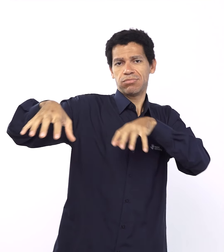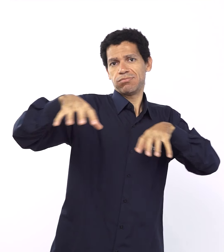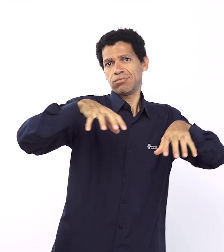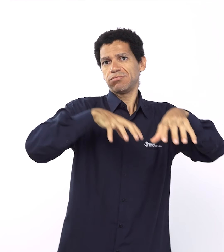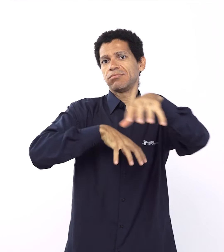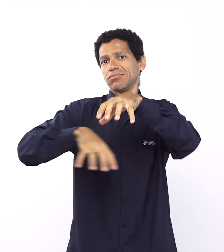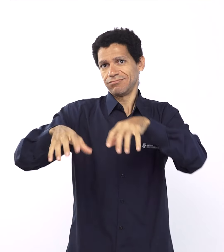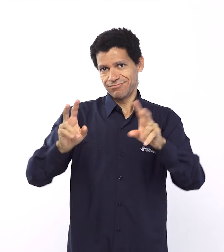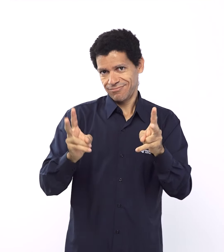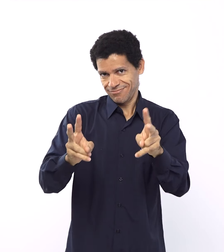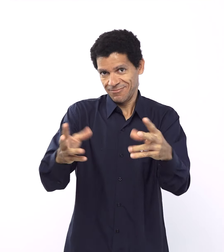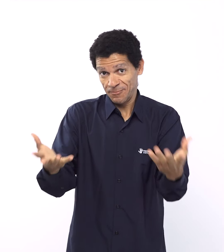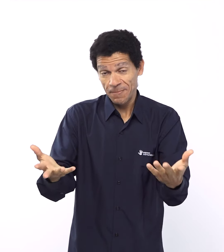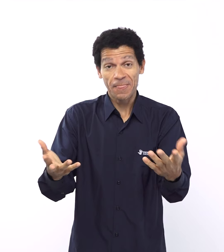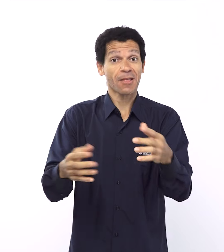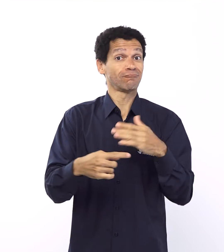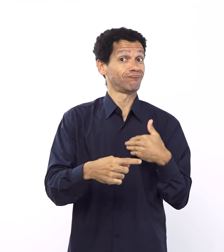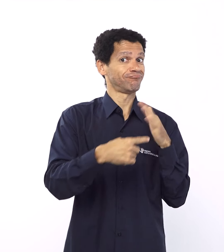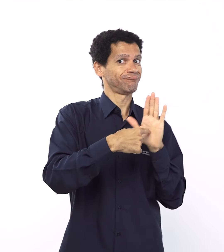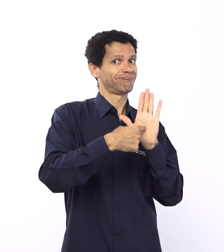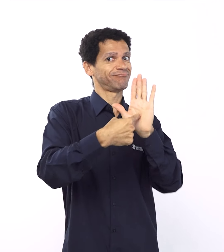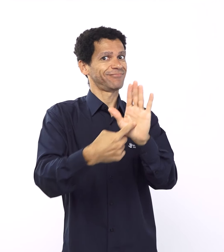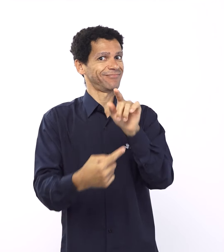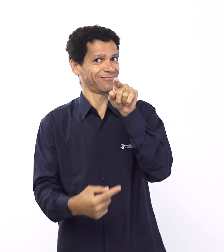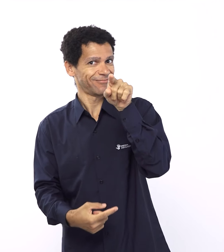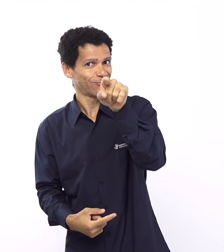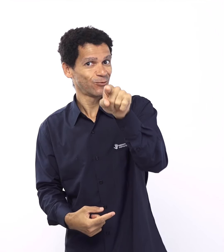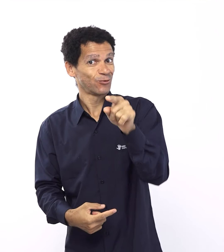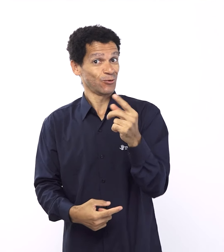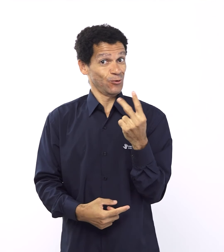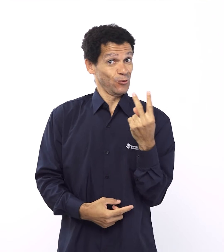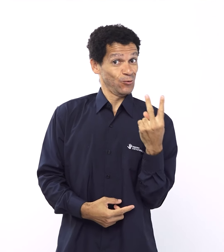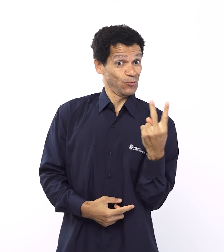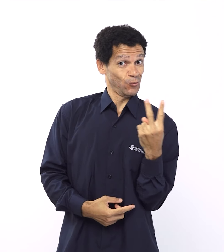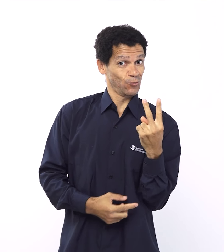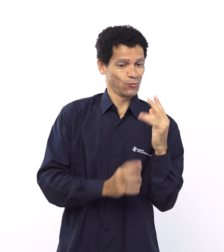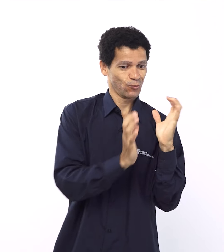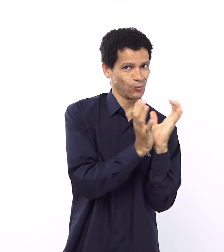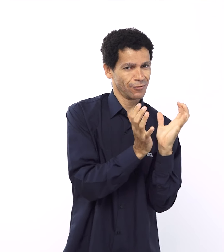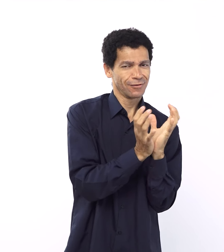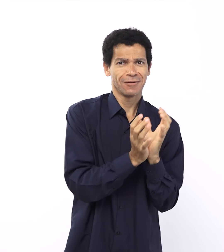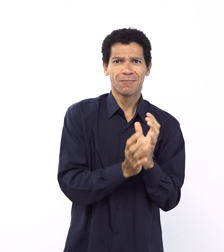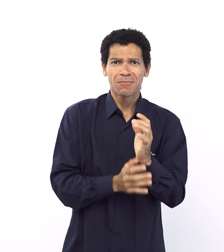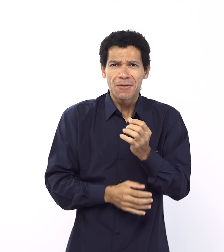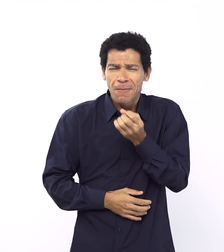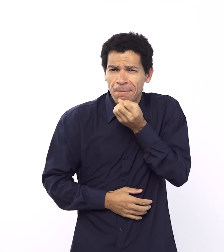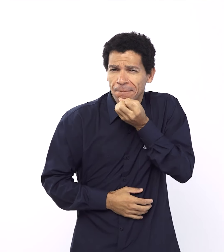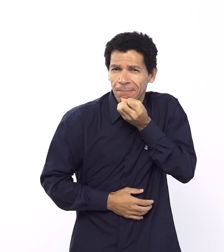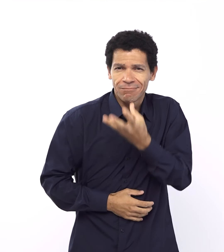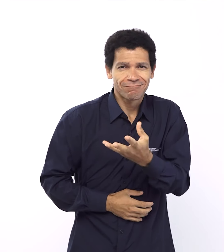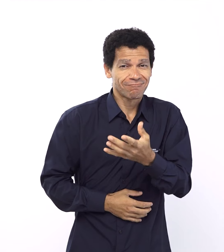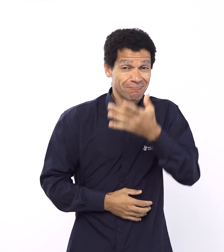feras. Porque desde que esse programa existe, gente só tem gente fera, gente de Deus aqui no programa